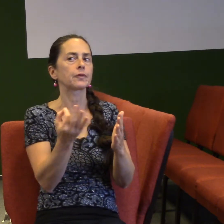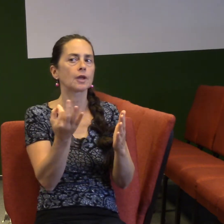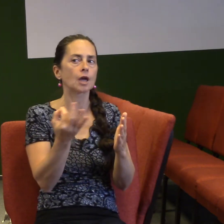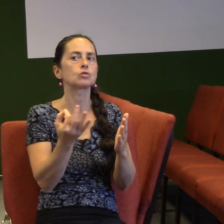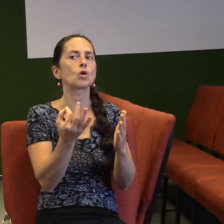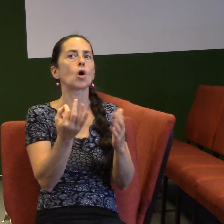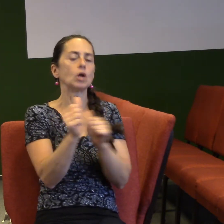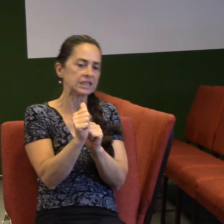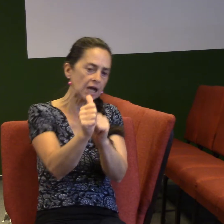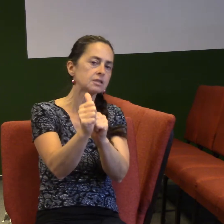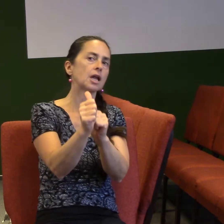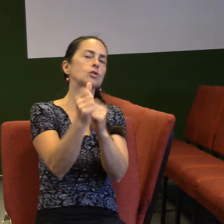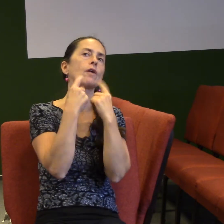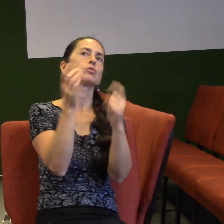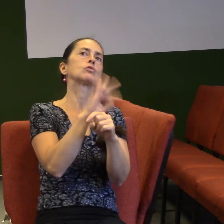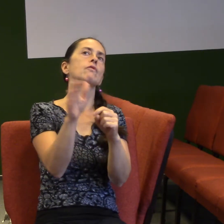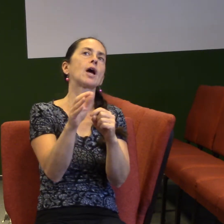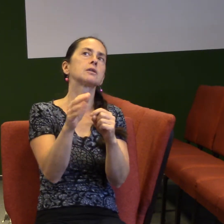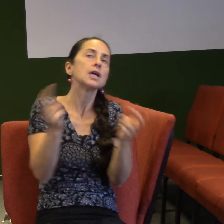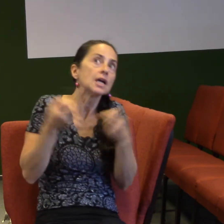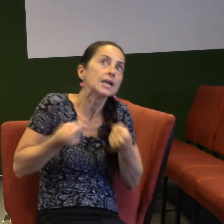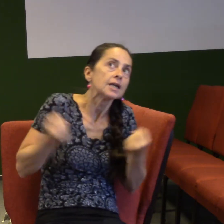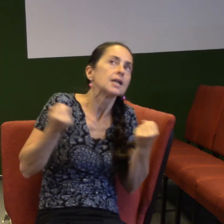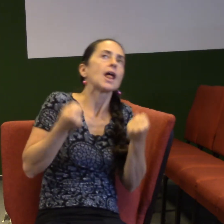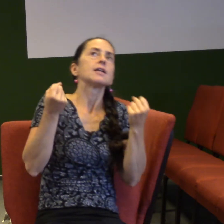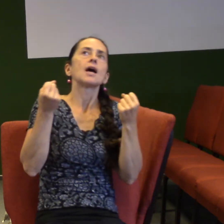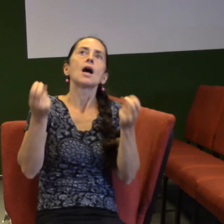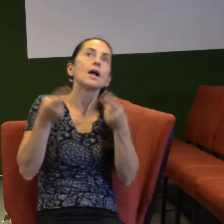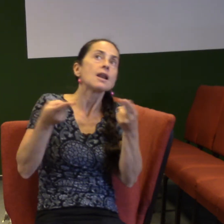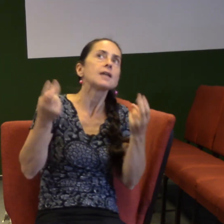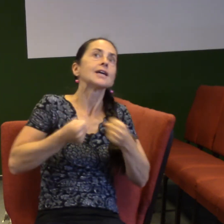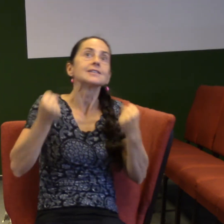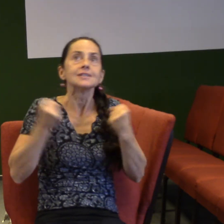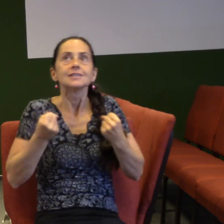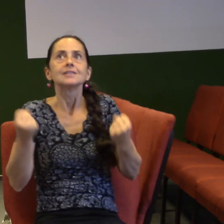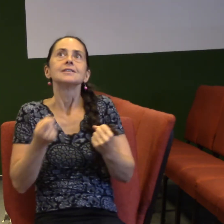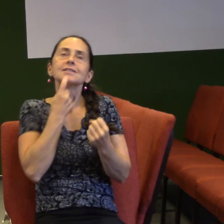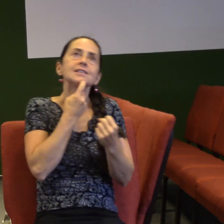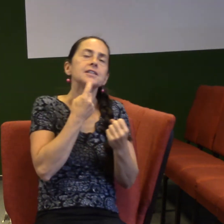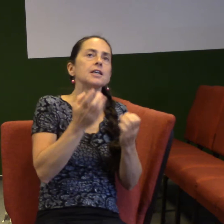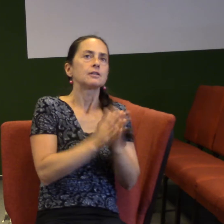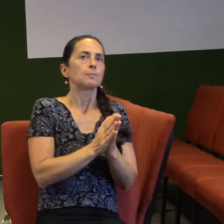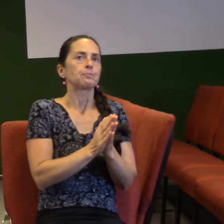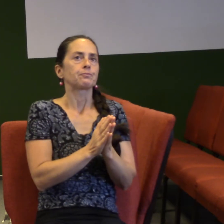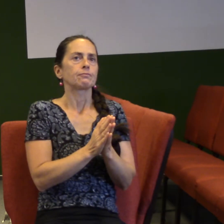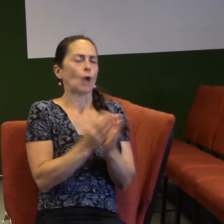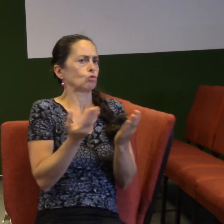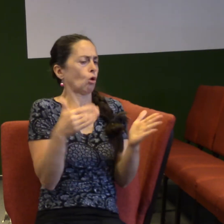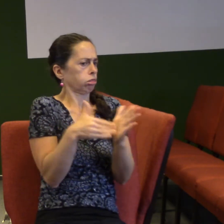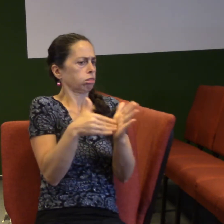svatým, horlivě žádat, horlivě usilovat. Já zmíním jenom některé věci. Někdy se